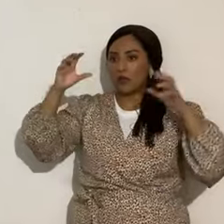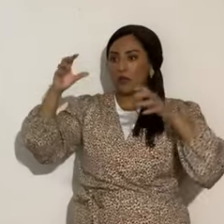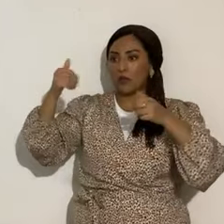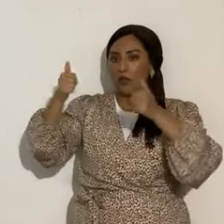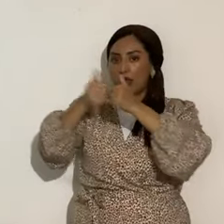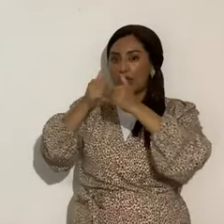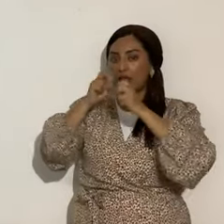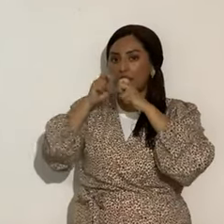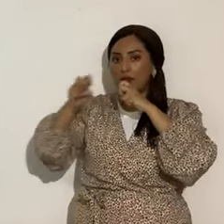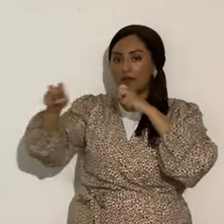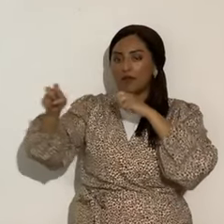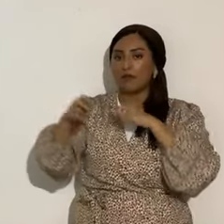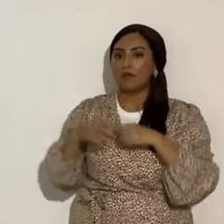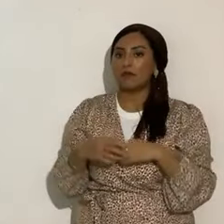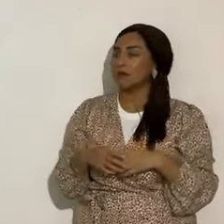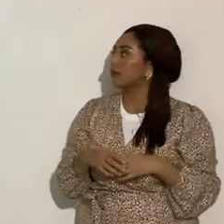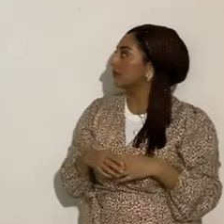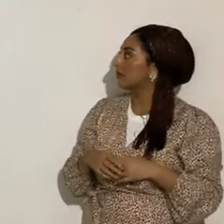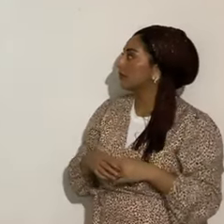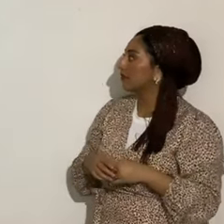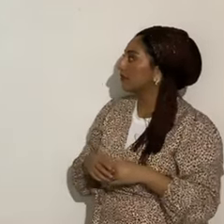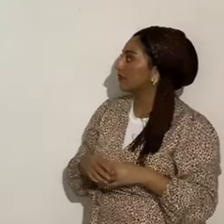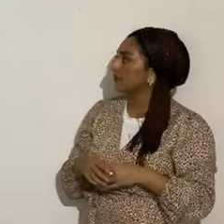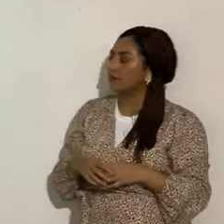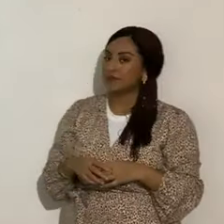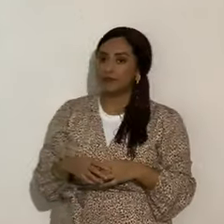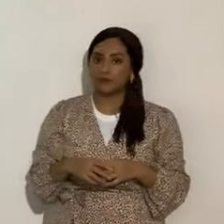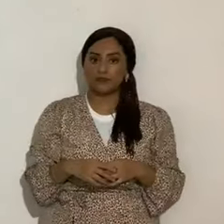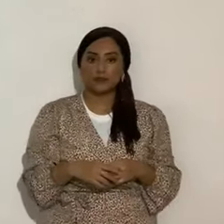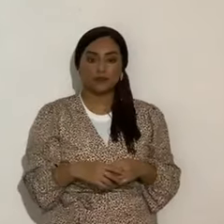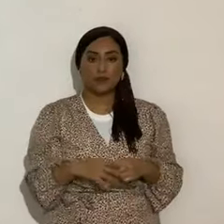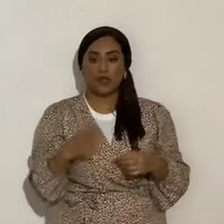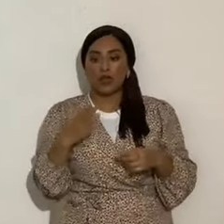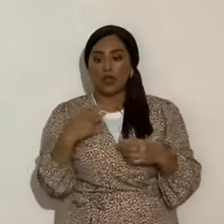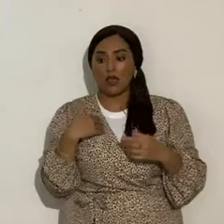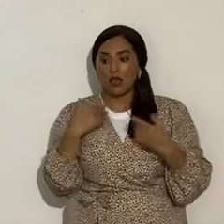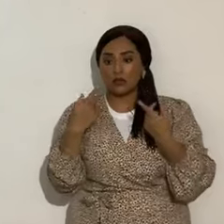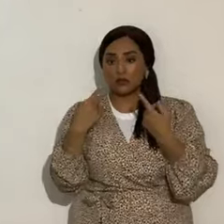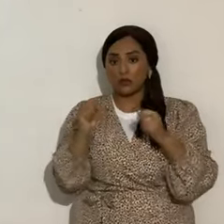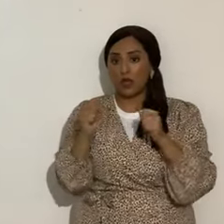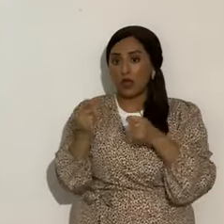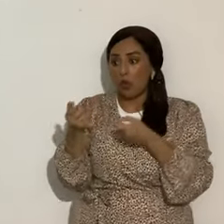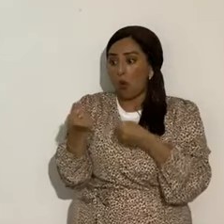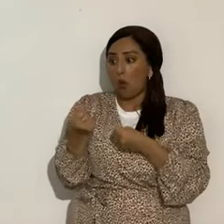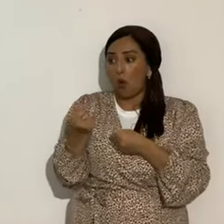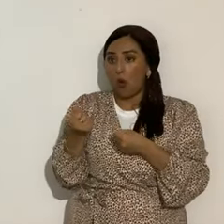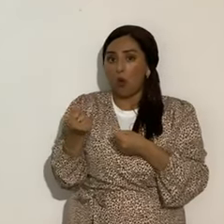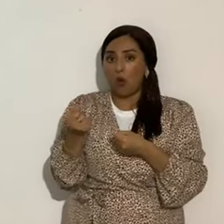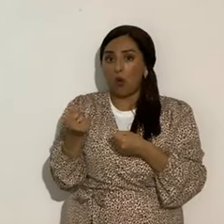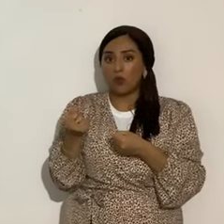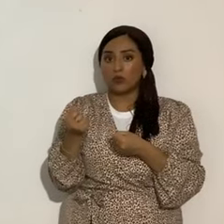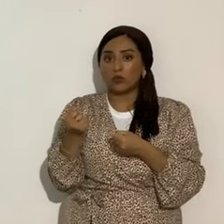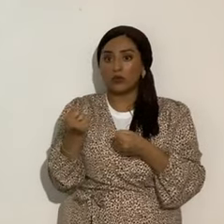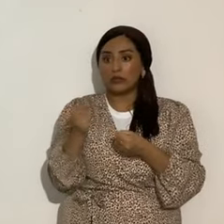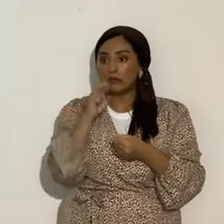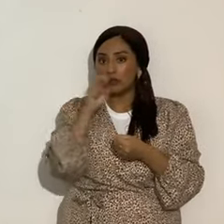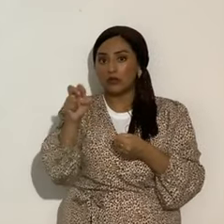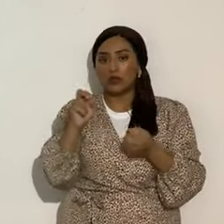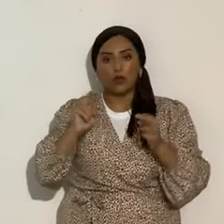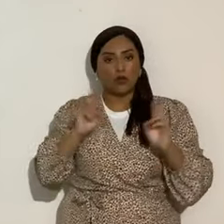pero es un simbolismo lo que voy a decir, aunque tú, aunque trataba de detener a la serpiente, ya estaba dictada la sentencia, por lo